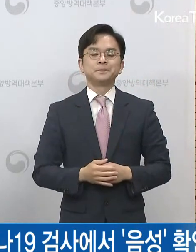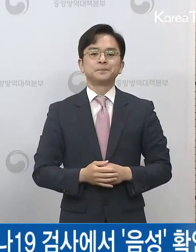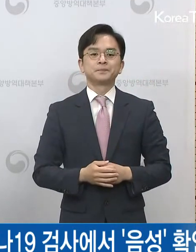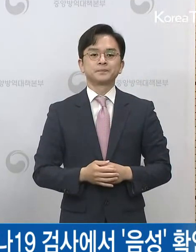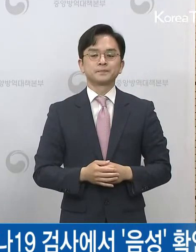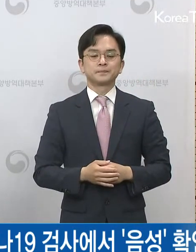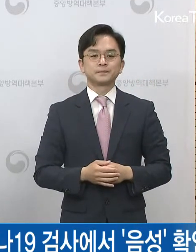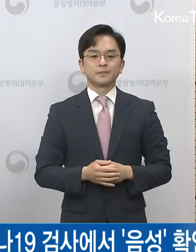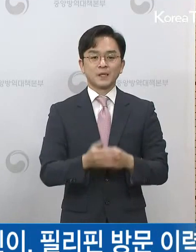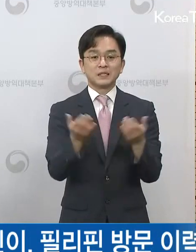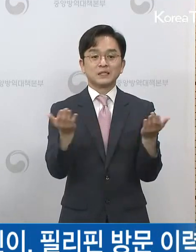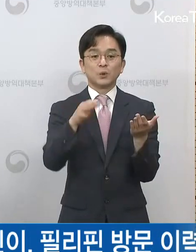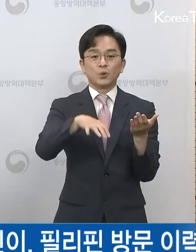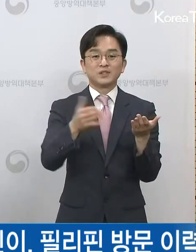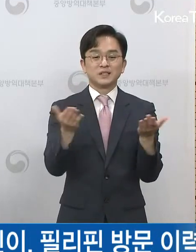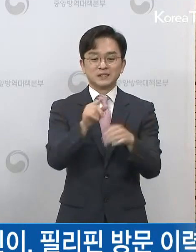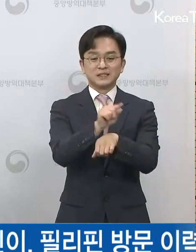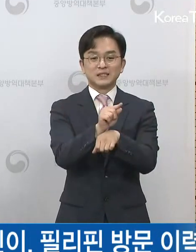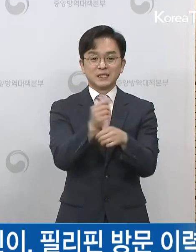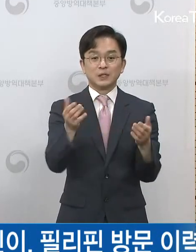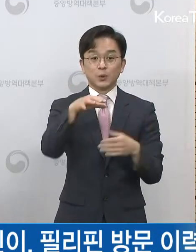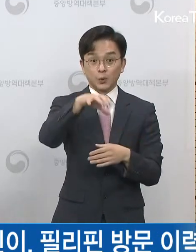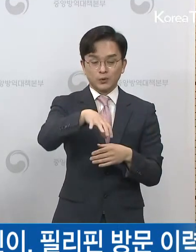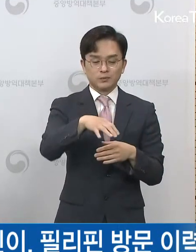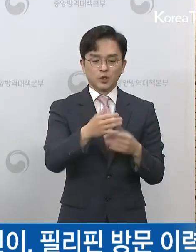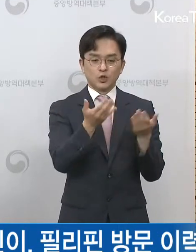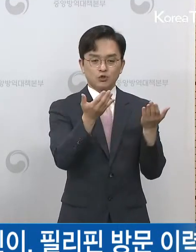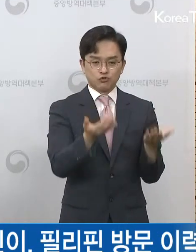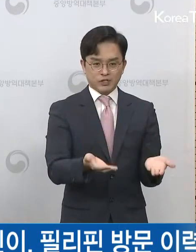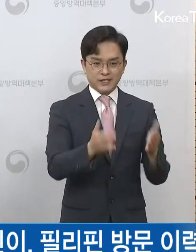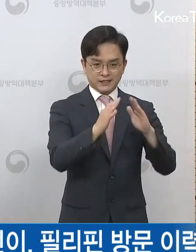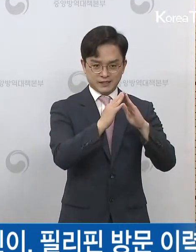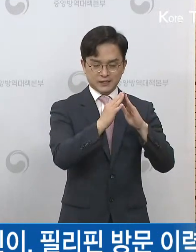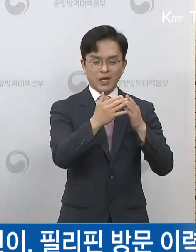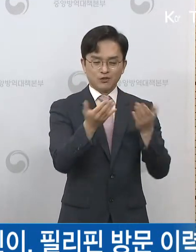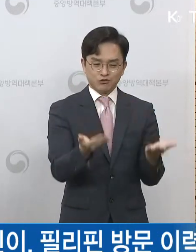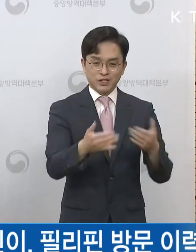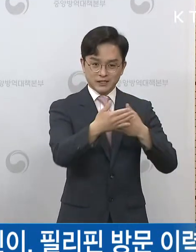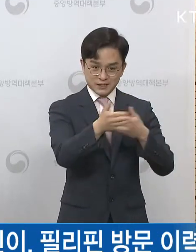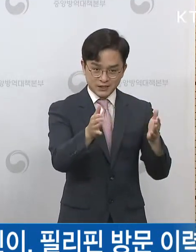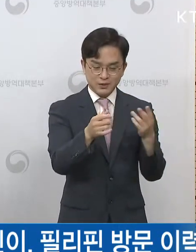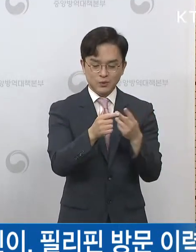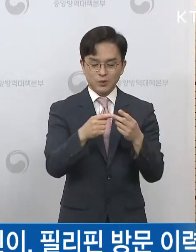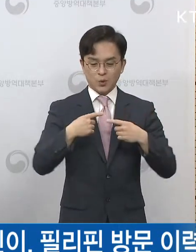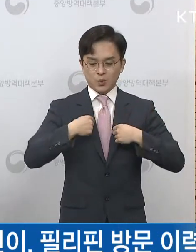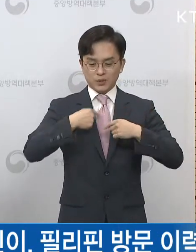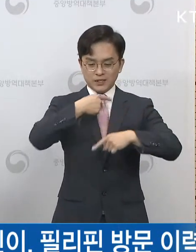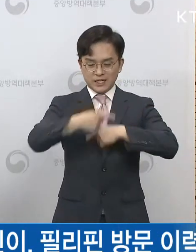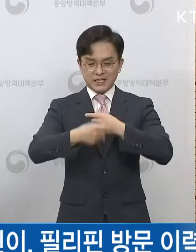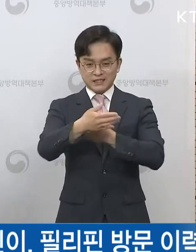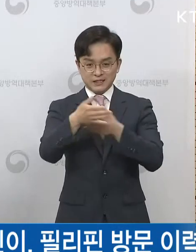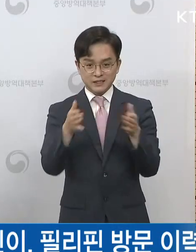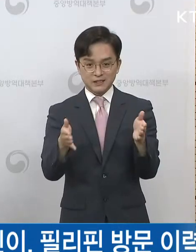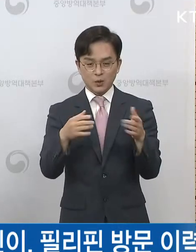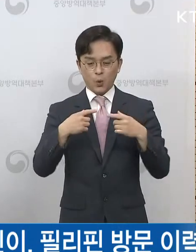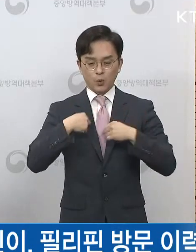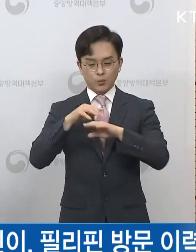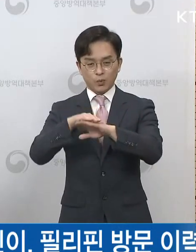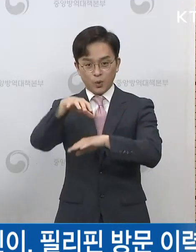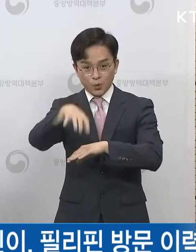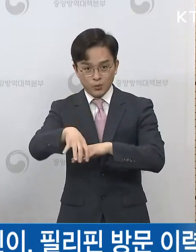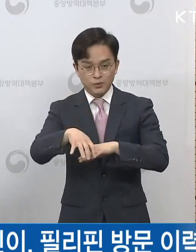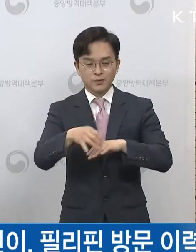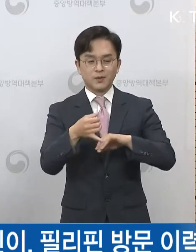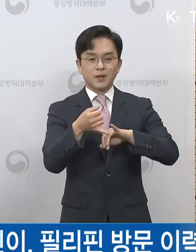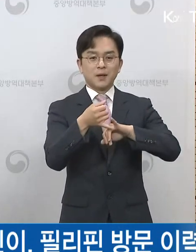사업장에서도 실내 휴게실, 탈의실 등 공동공간 이용 시에 반드시 마스크를 착용해